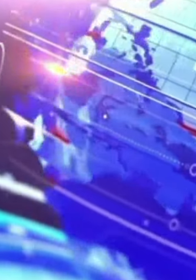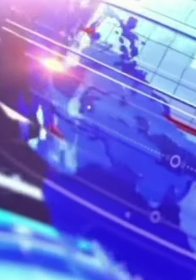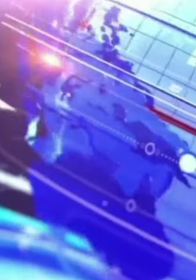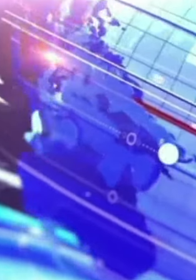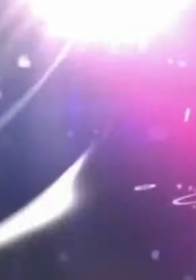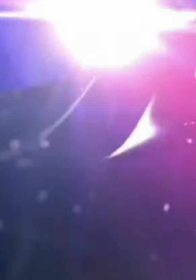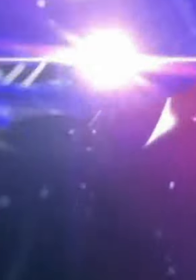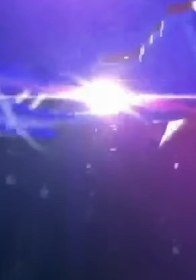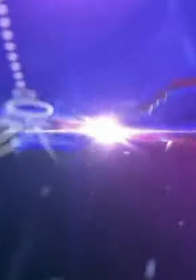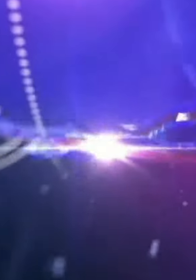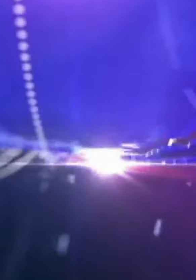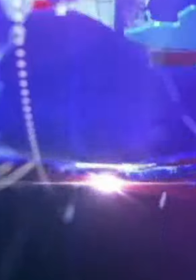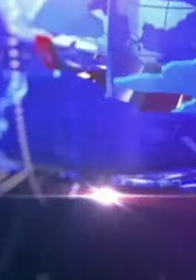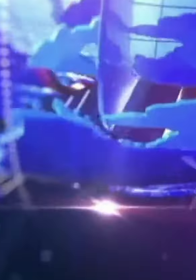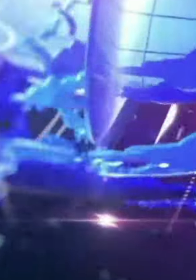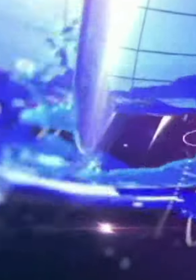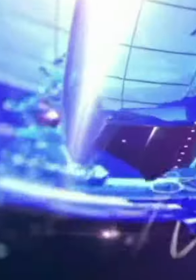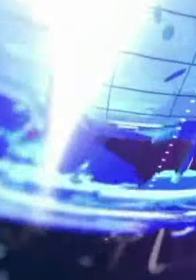موسیقی